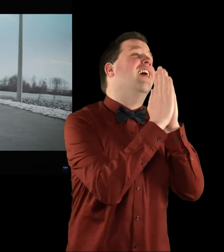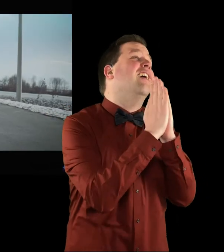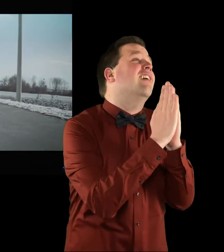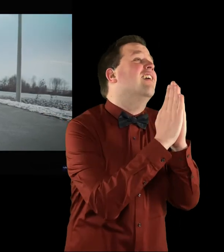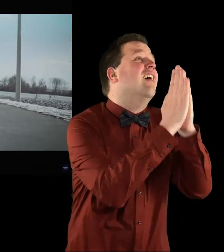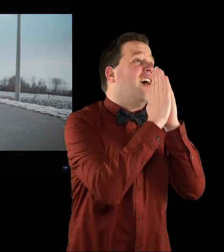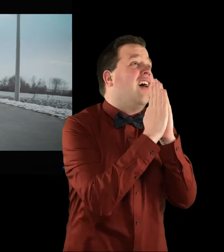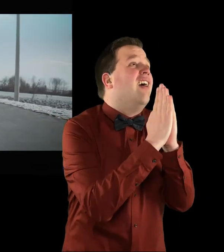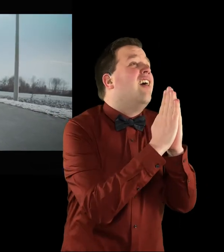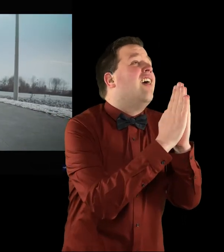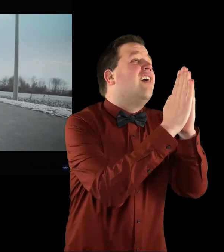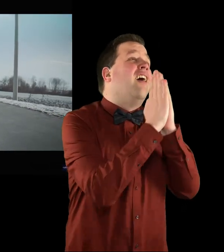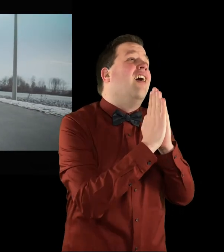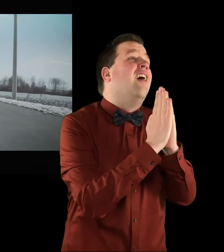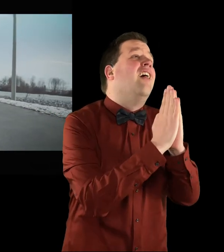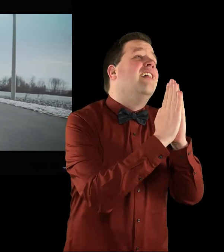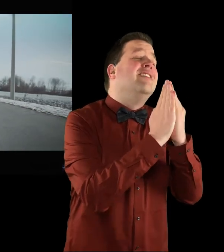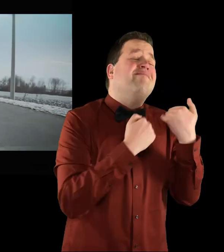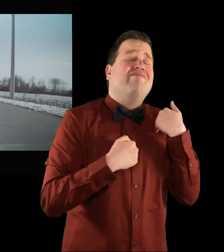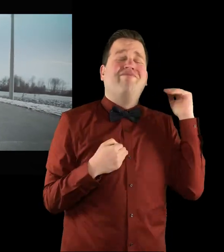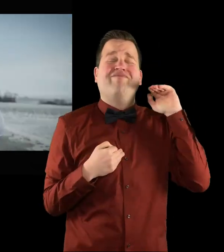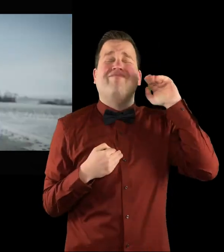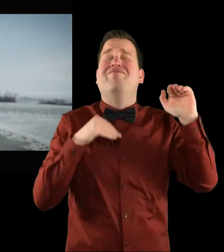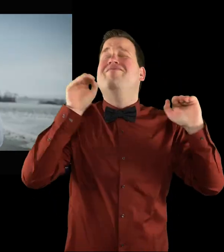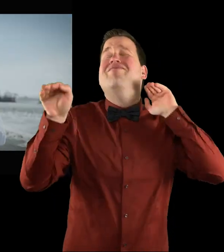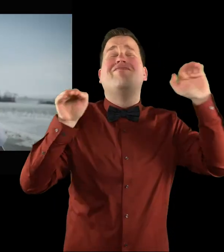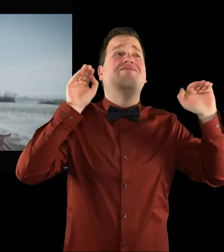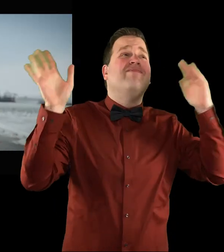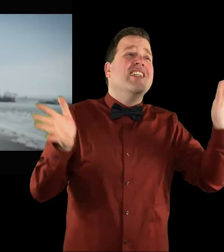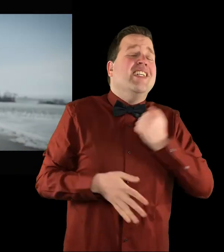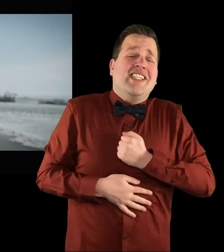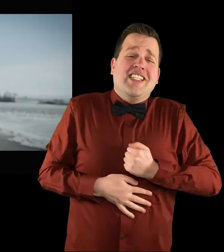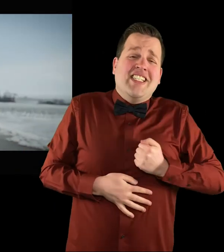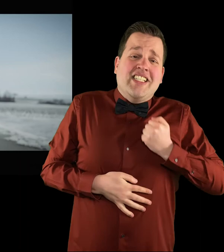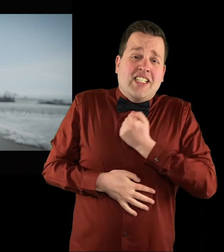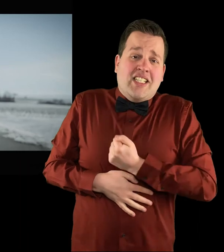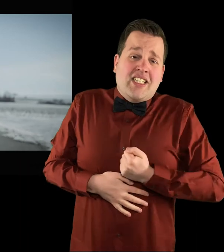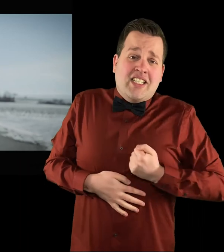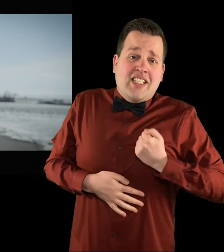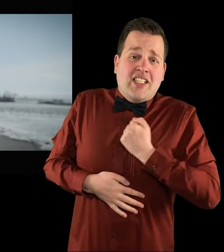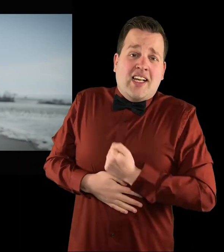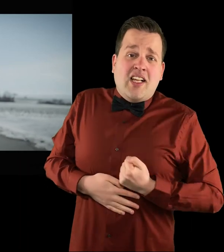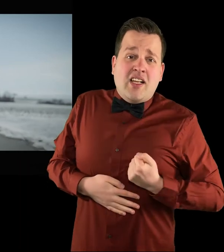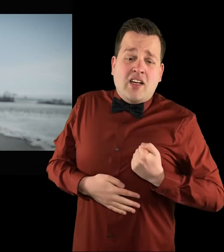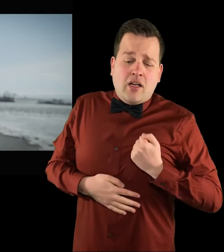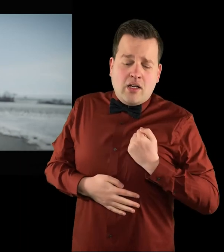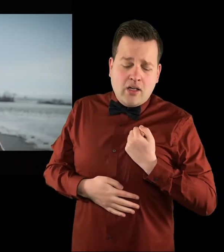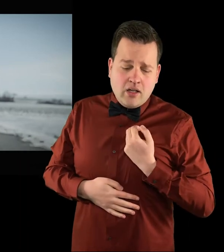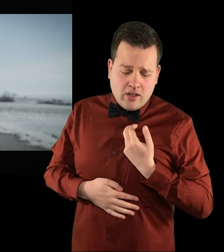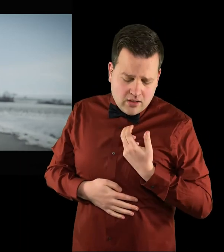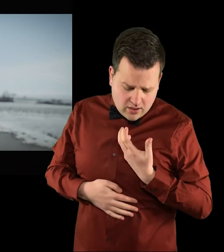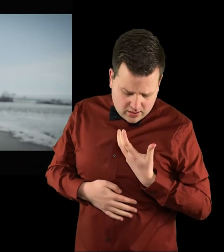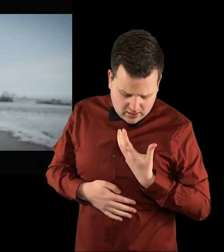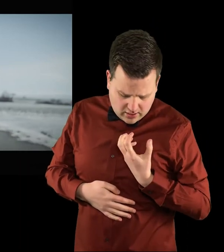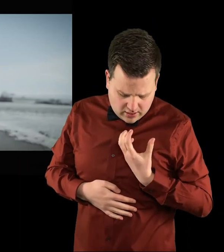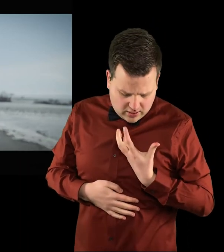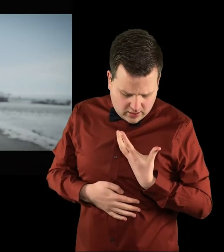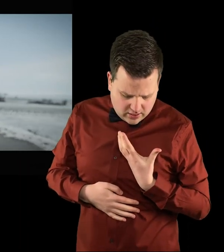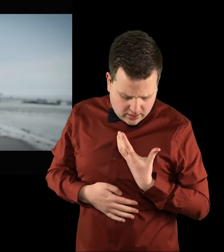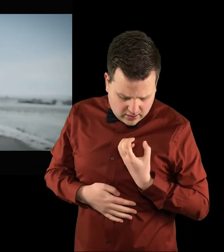faljë Fira përse nuk ka Lotët në ledu në